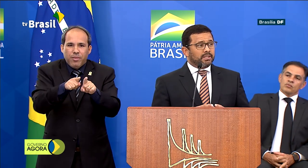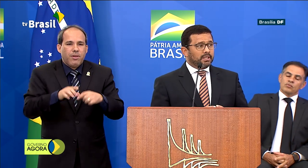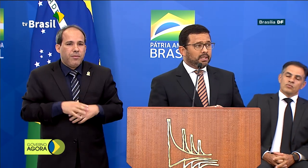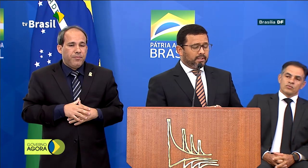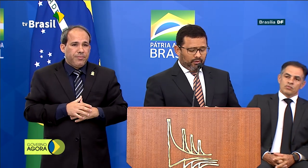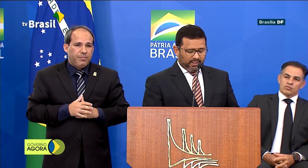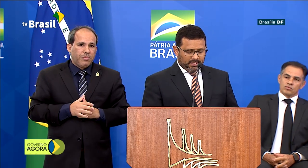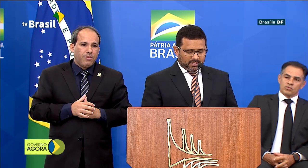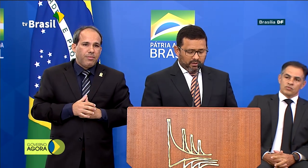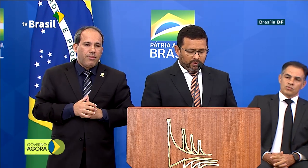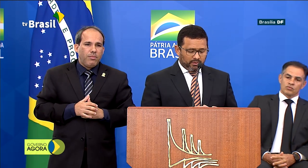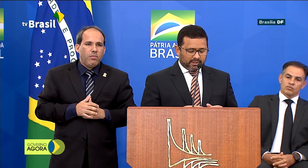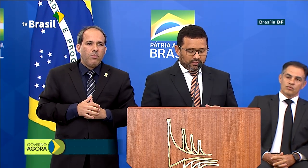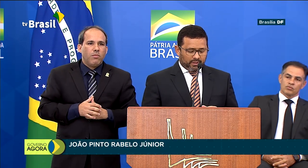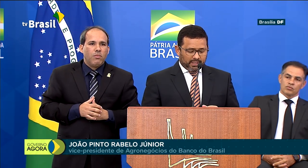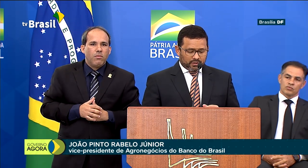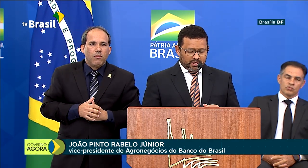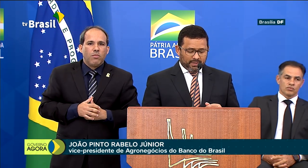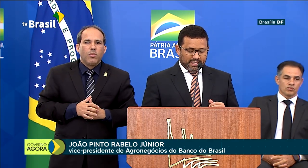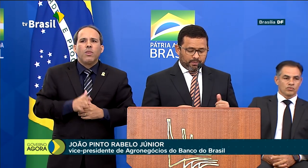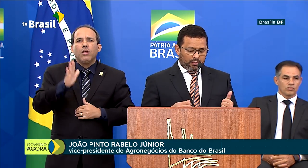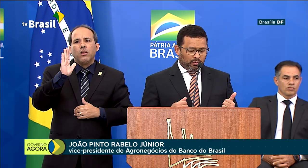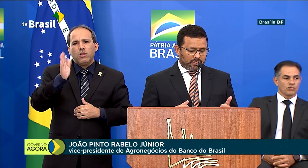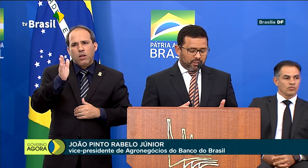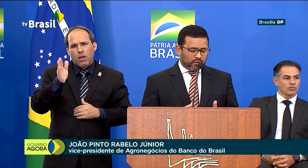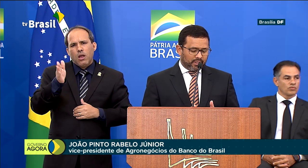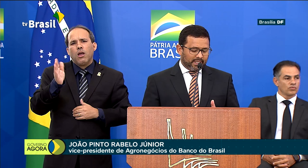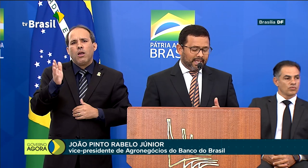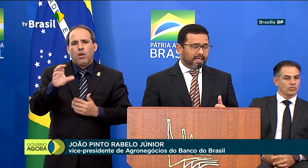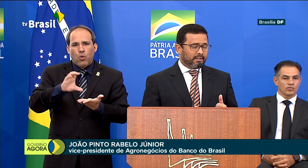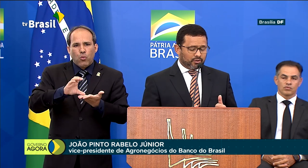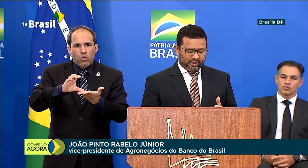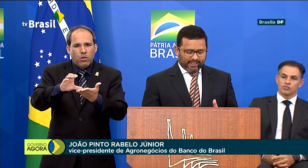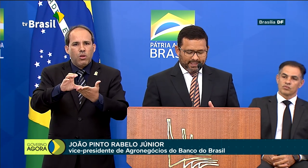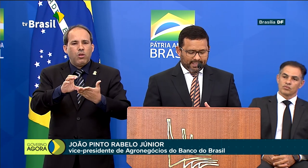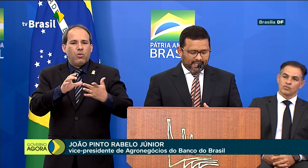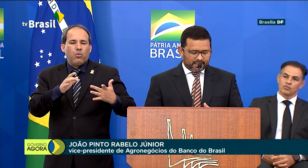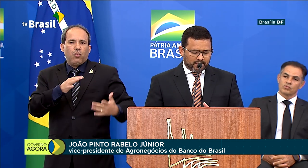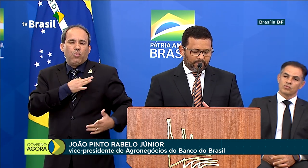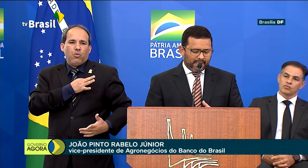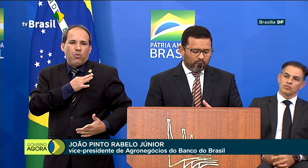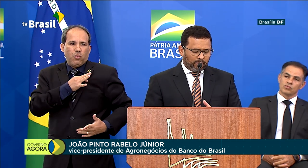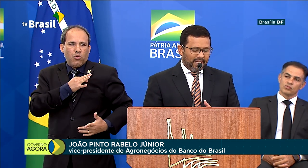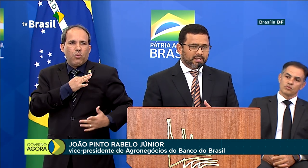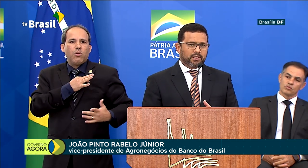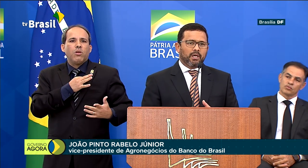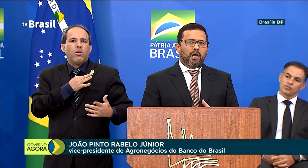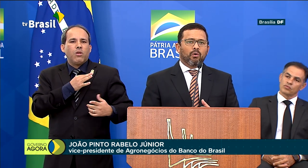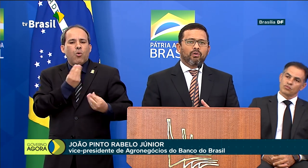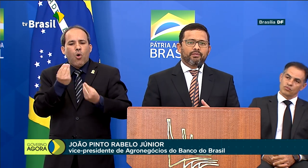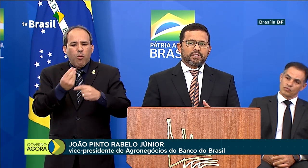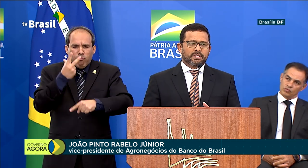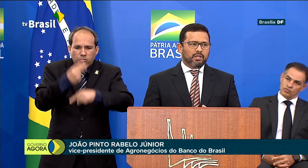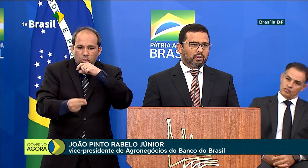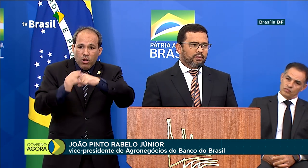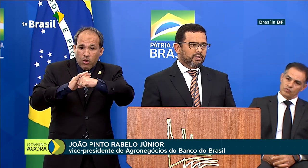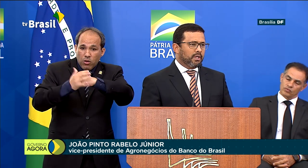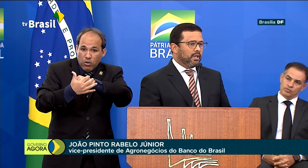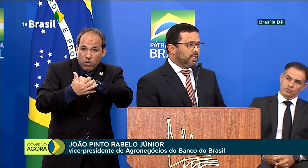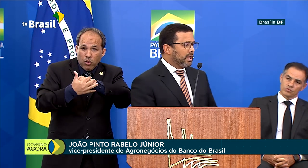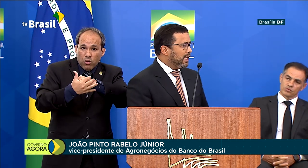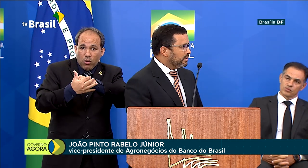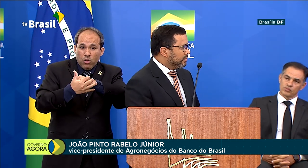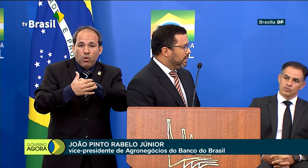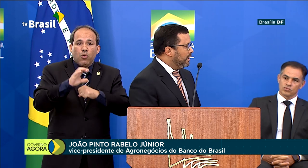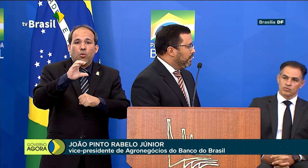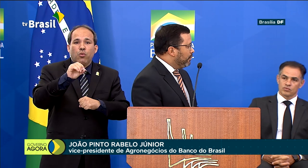A partir das orientações emanadas pelo Conselho de Solidariedade para Combate ao COVID-19,